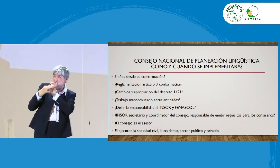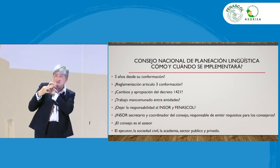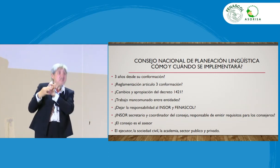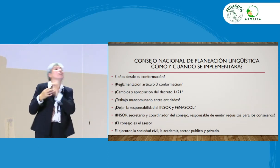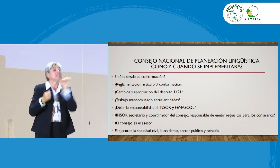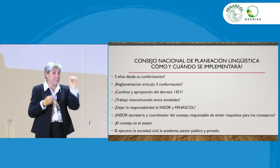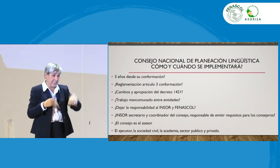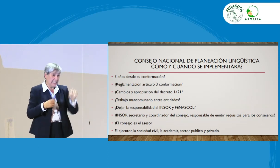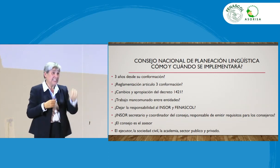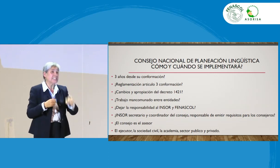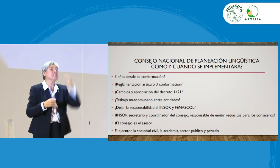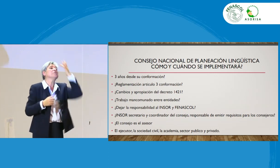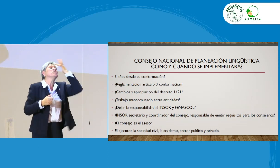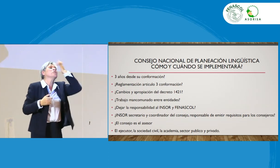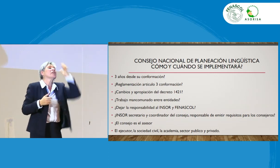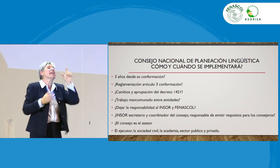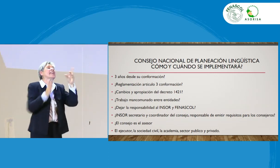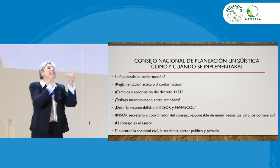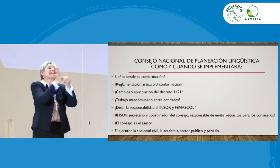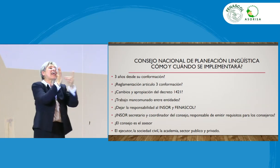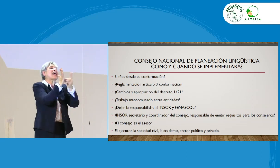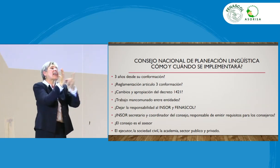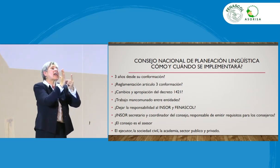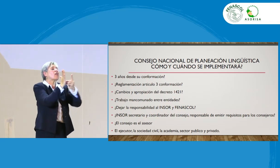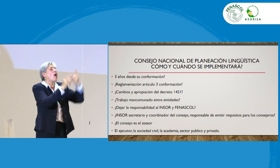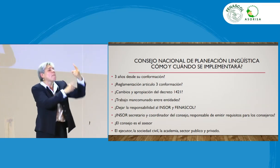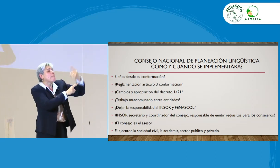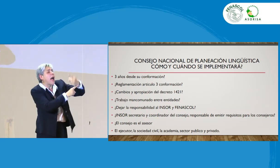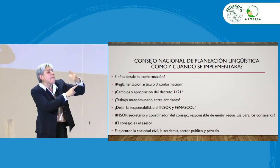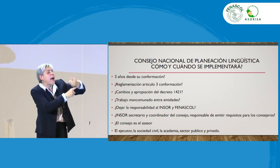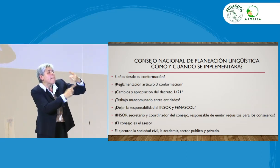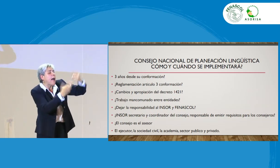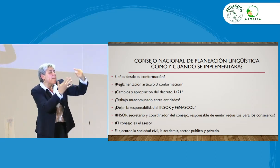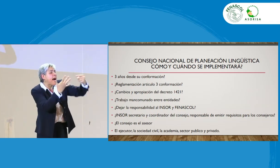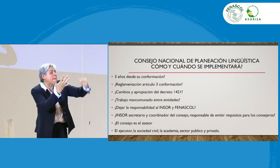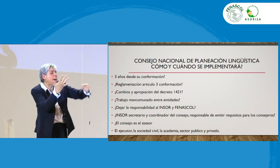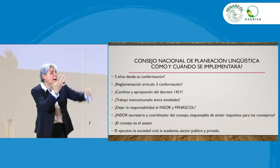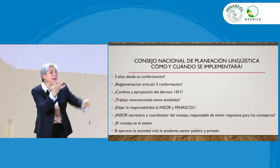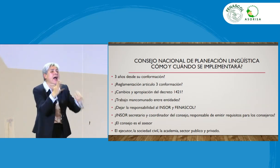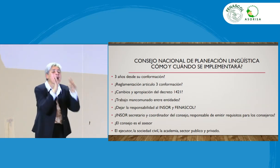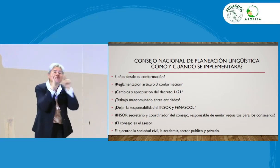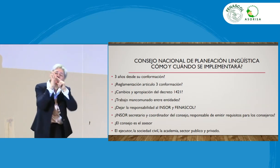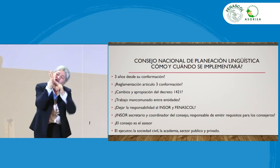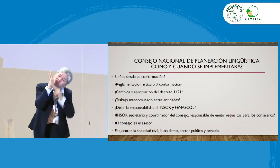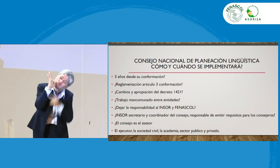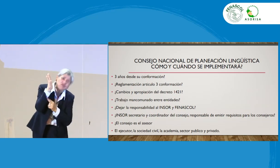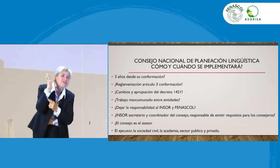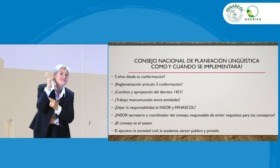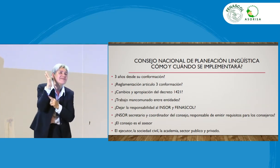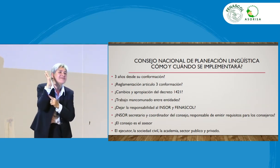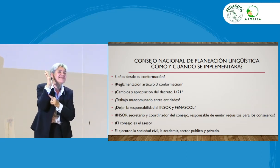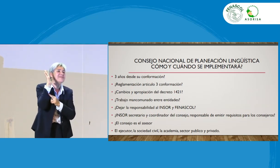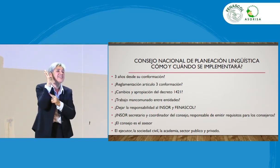1421 con ley 14, con la ley, con la ley con la que estamos hablando, bueno, hay unos estatutos,